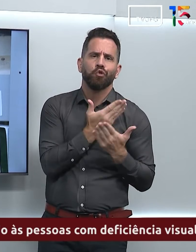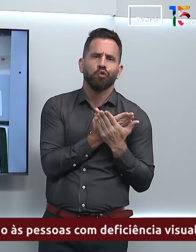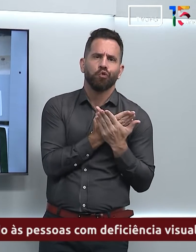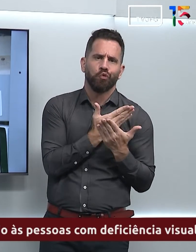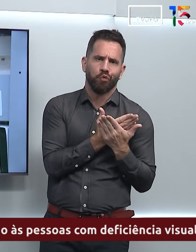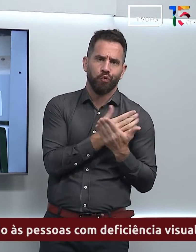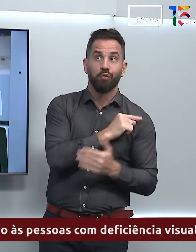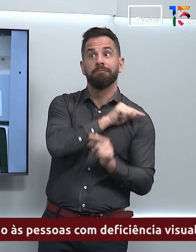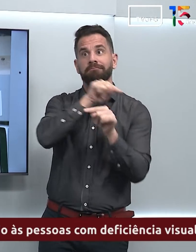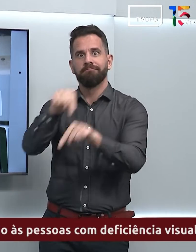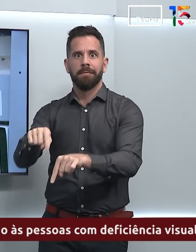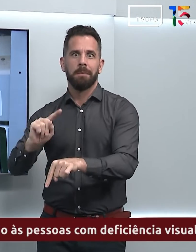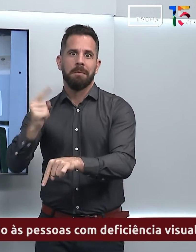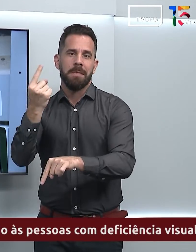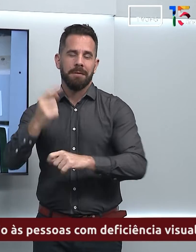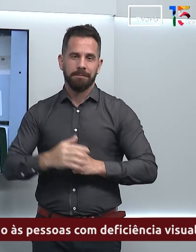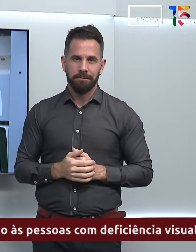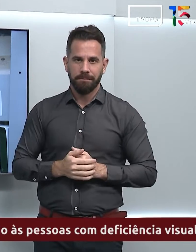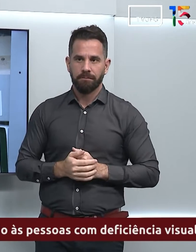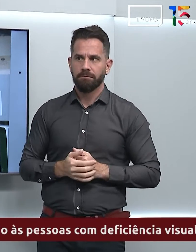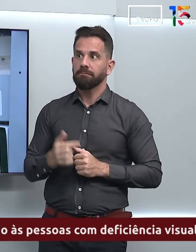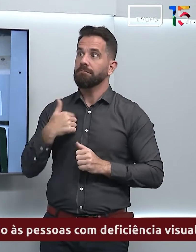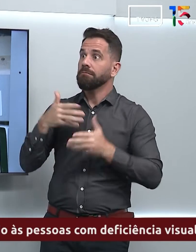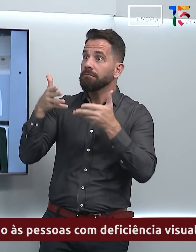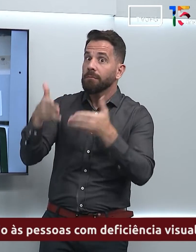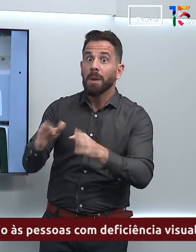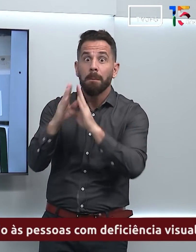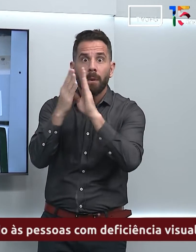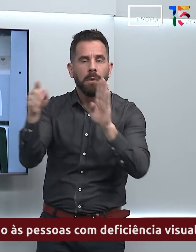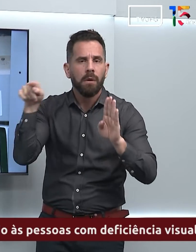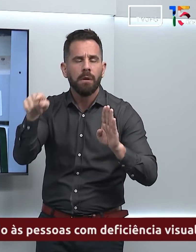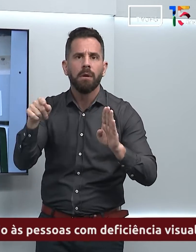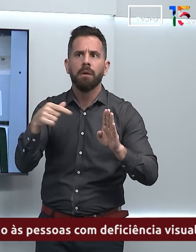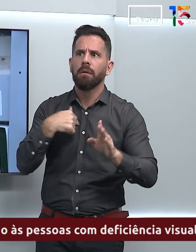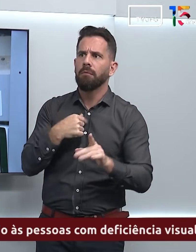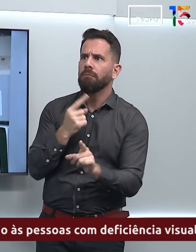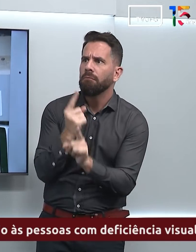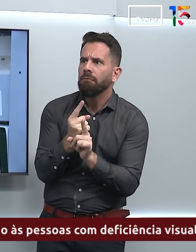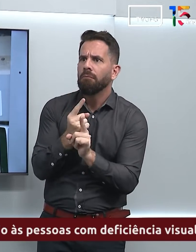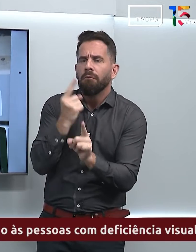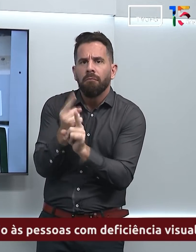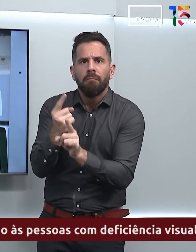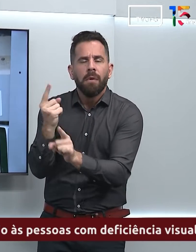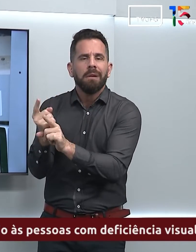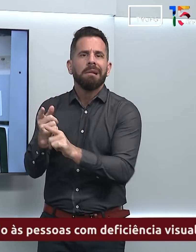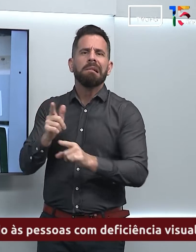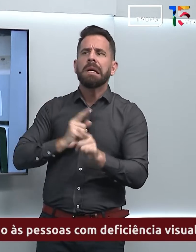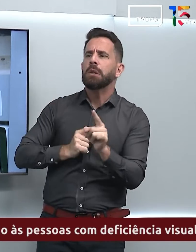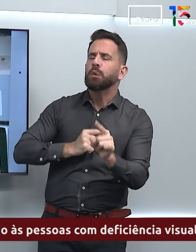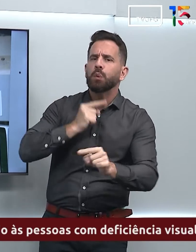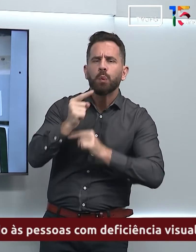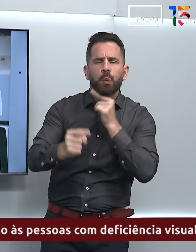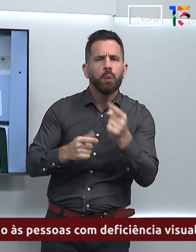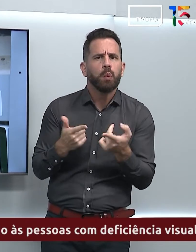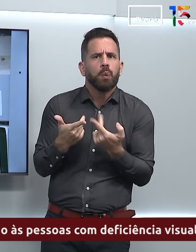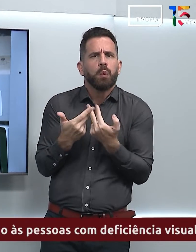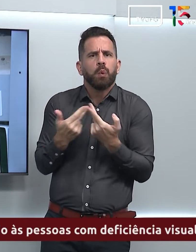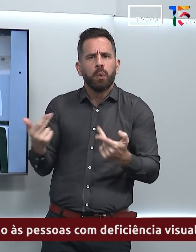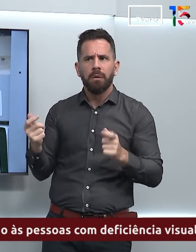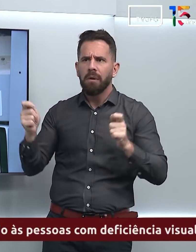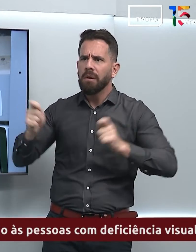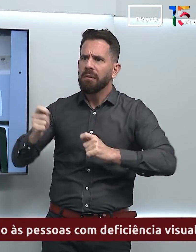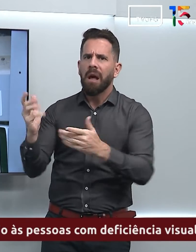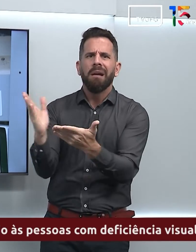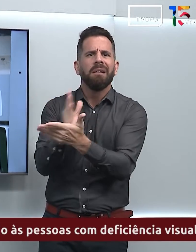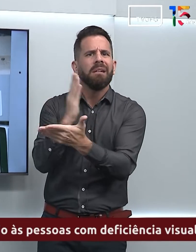biblioteca eu percebi e descobri que eu poderia sanar as minhas dúvidas. Eu tinha livros para